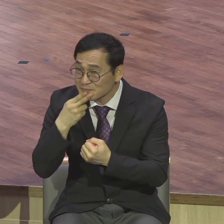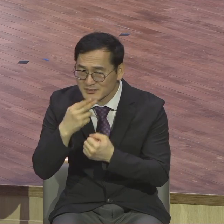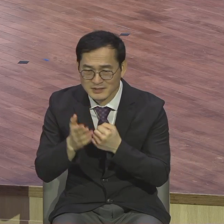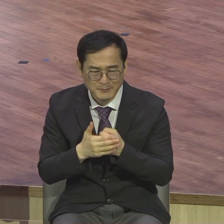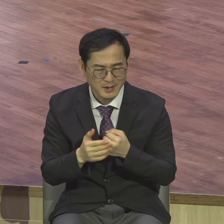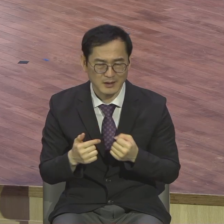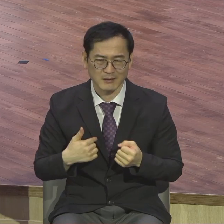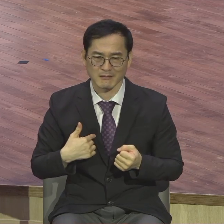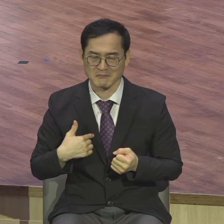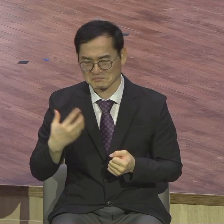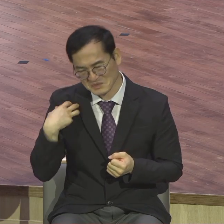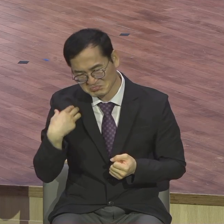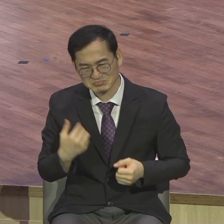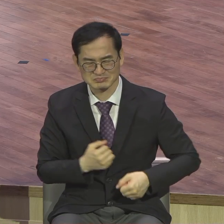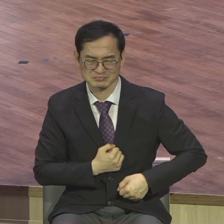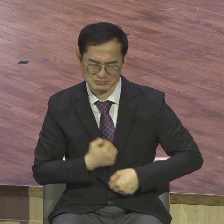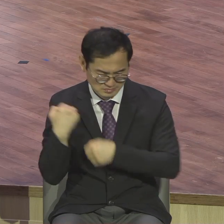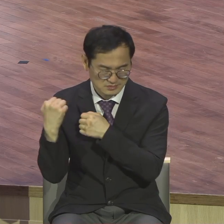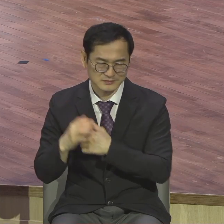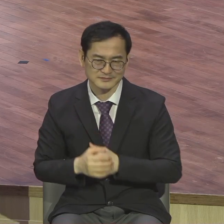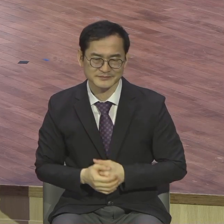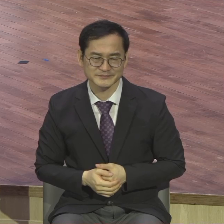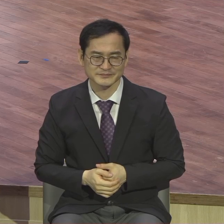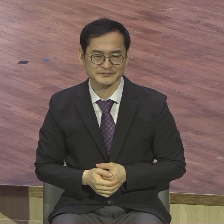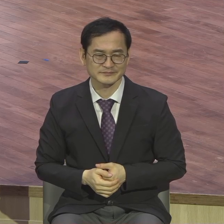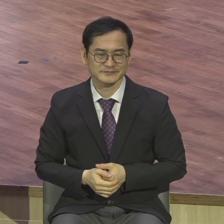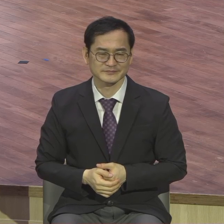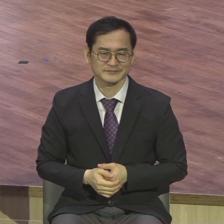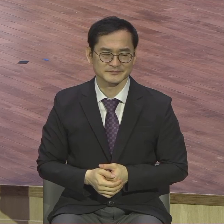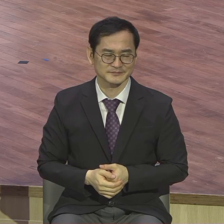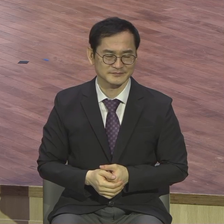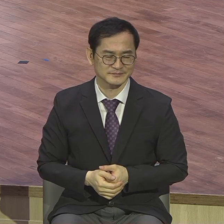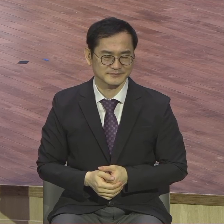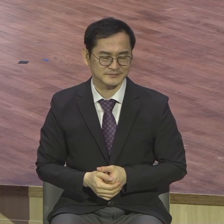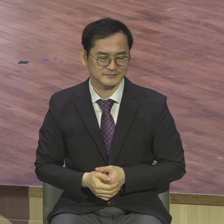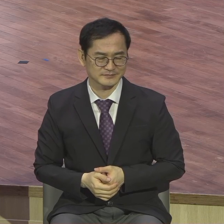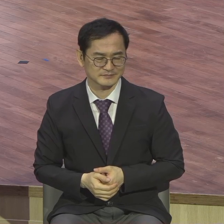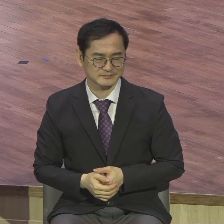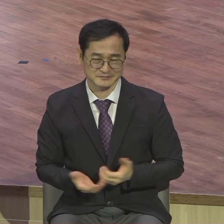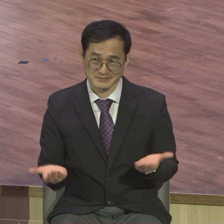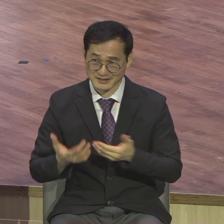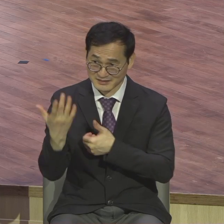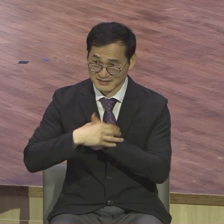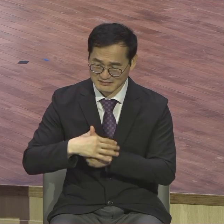못 하니까 기도 안 하니까 성인도 못 받으니까 적당하게 그냥 시간만 나고 그냥